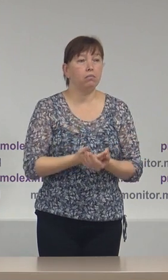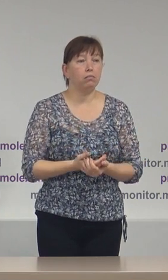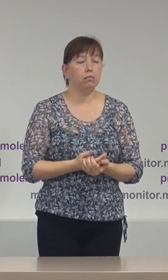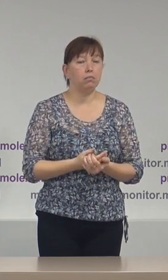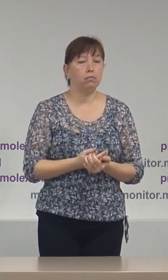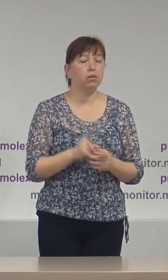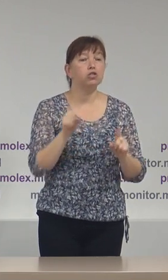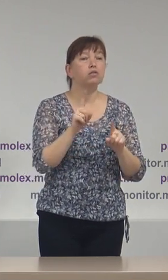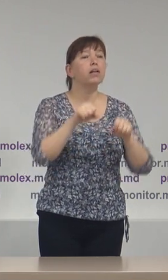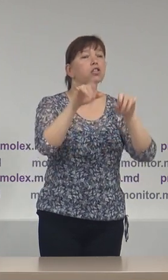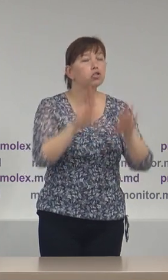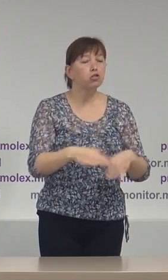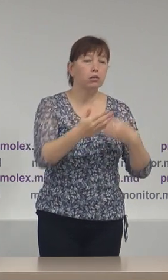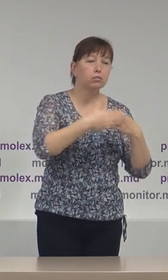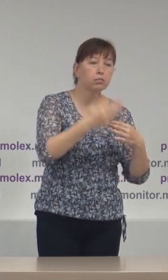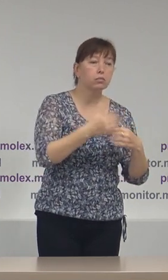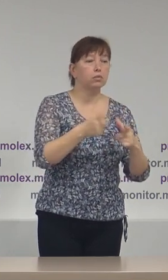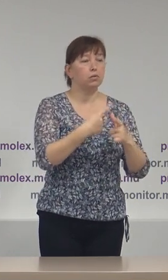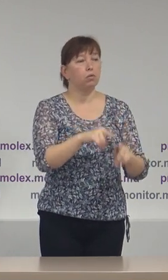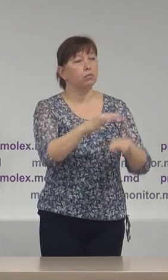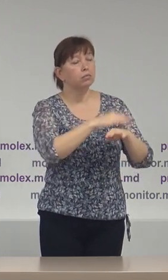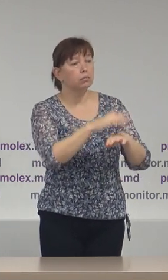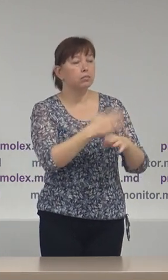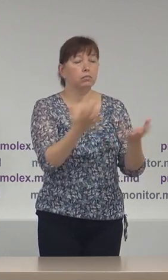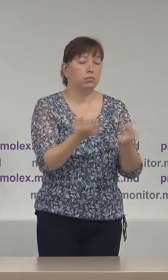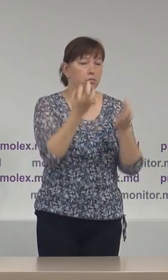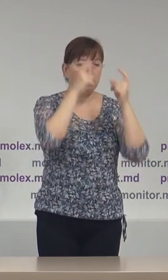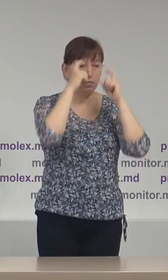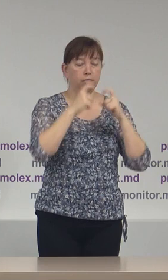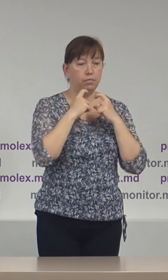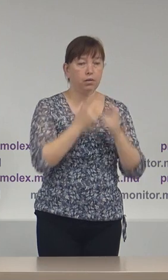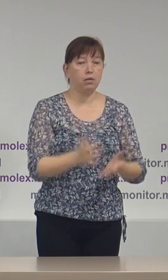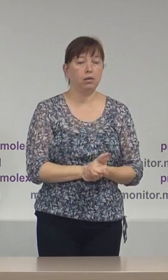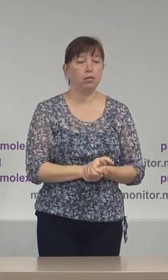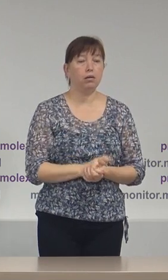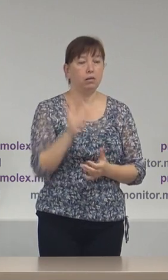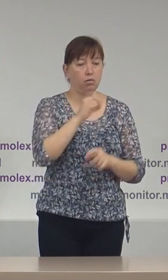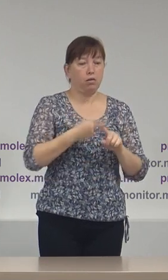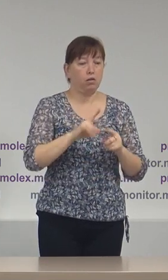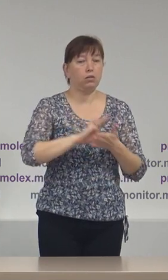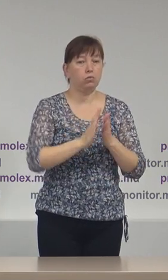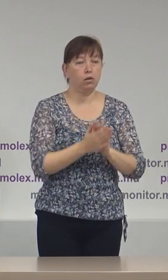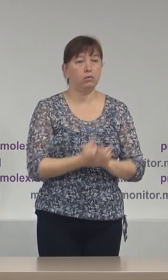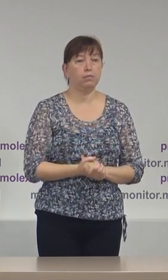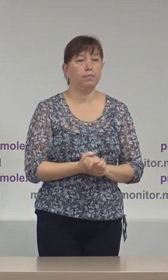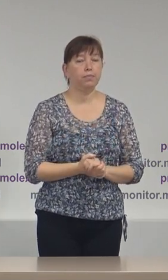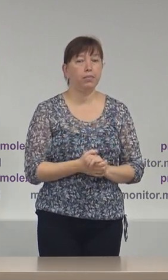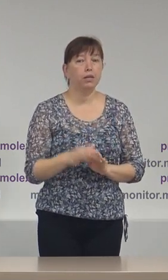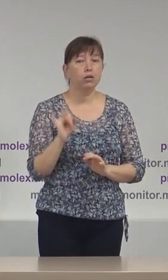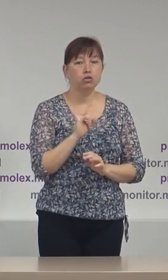o decizie a Comisiei Electorale Centrale vis-a-vis la această situație și